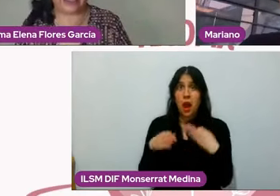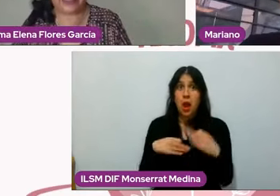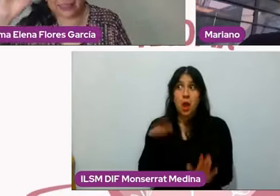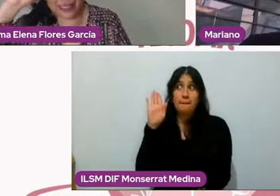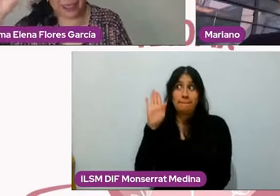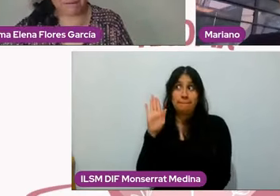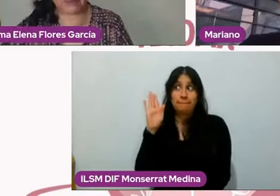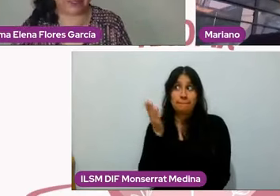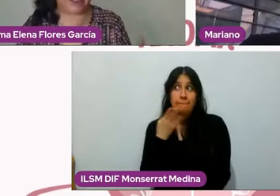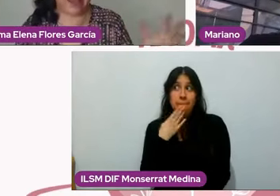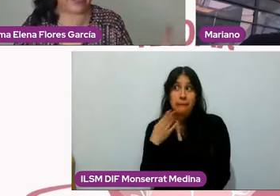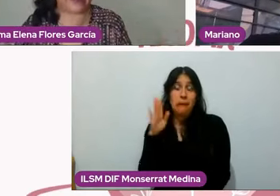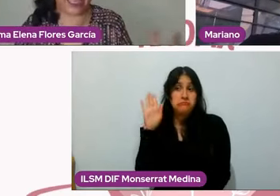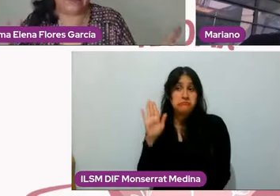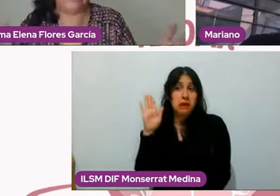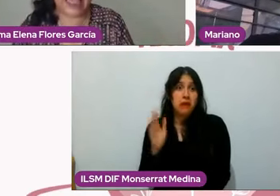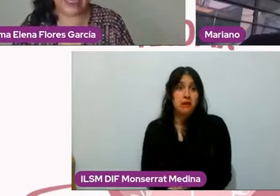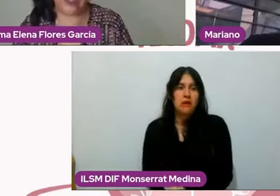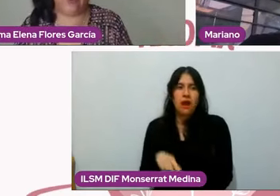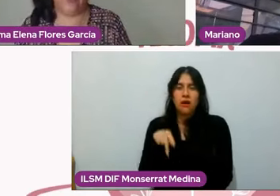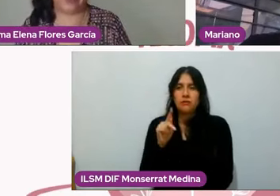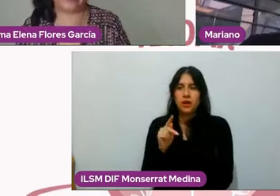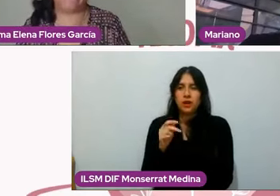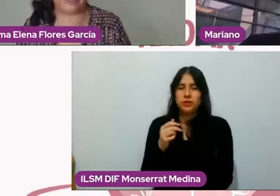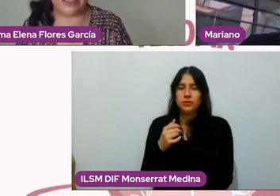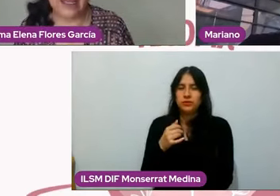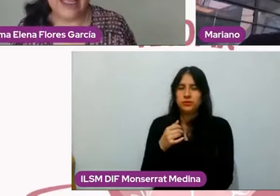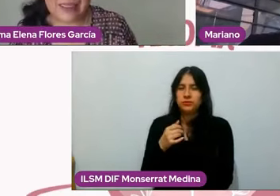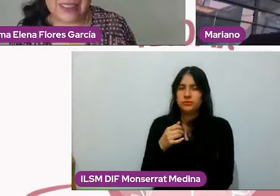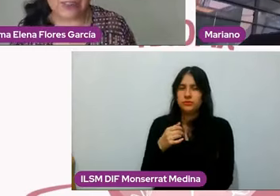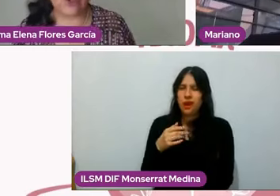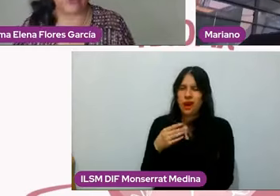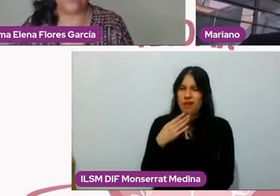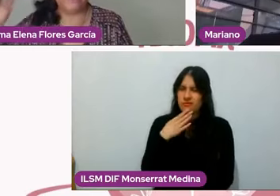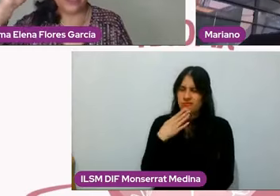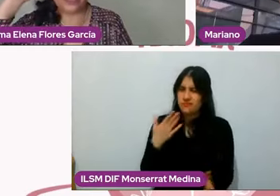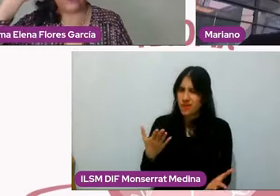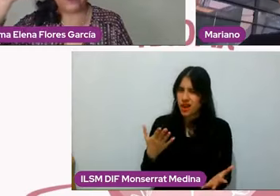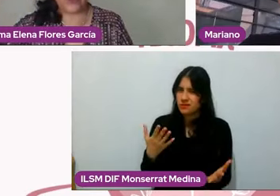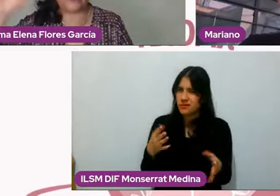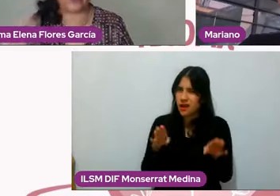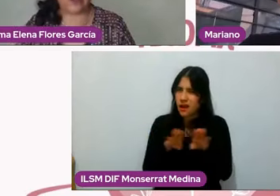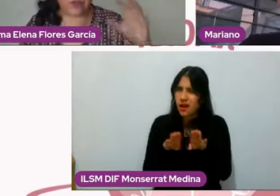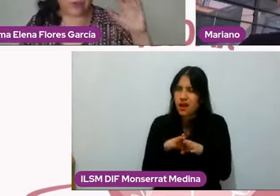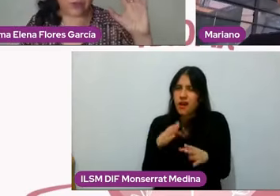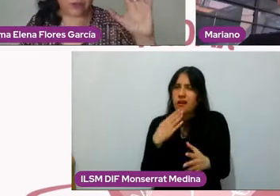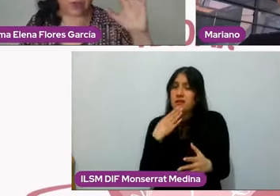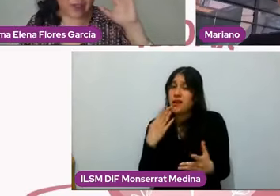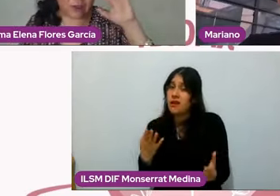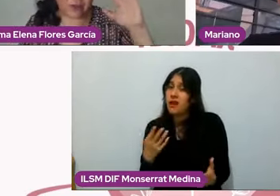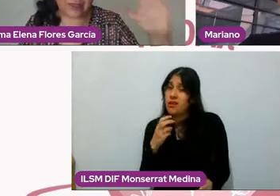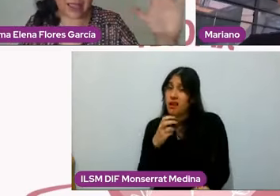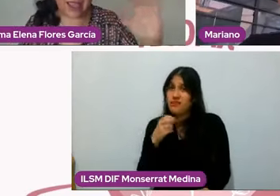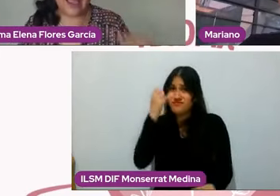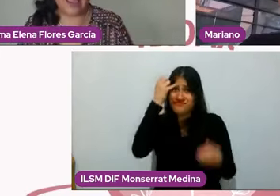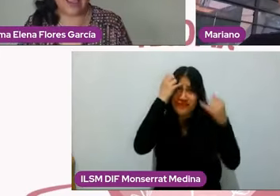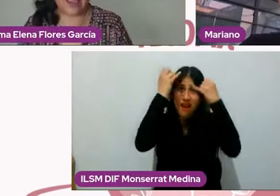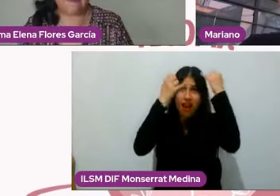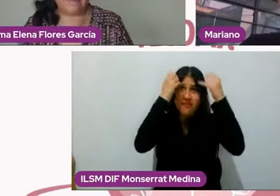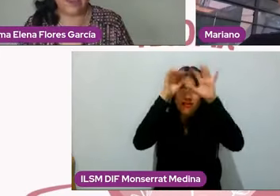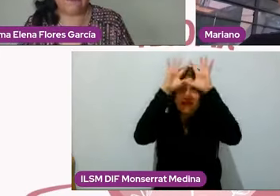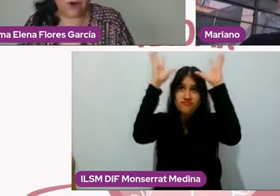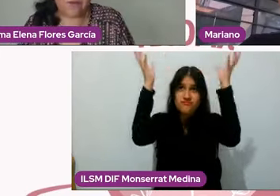desde qué perspectiva está bien ¿no? porque también insisto son estos estereotipos ¿no? esta